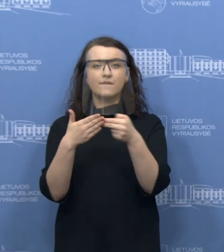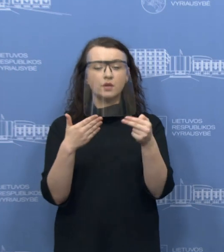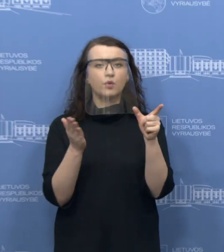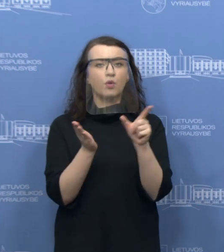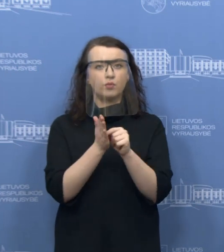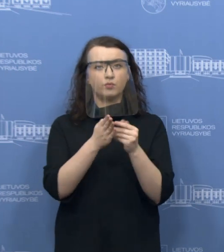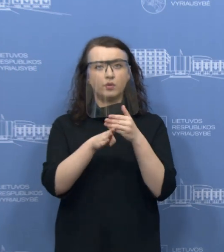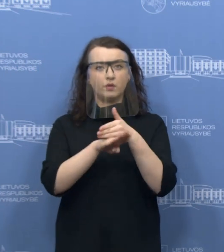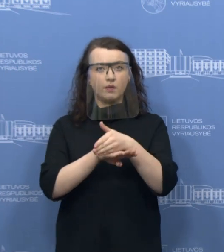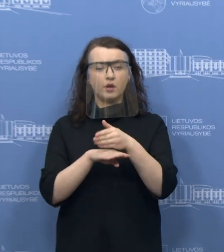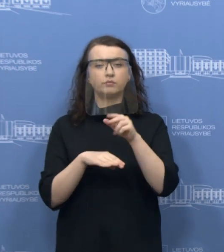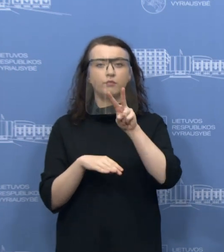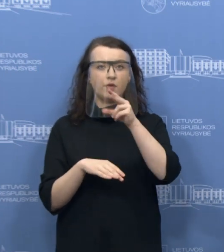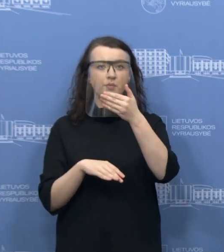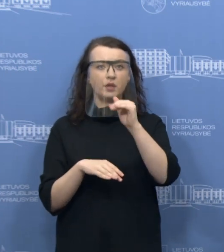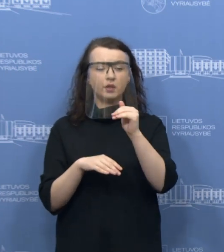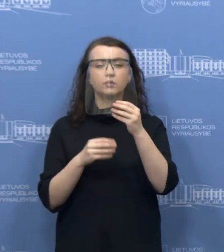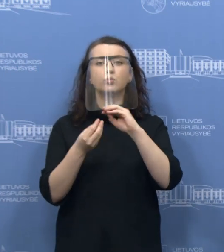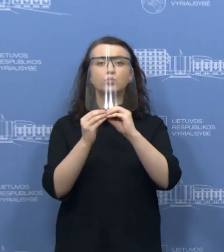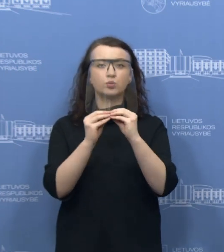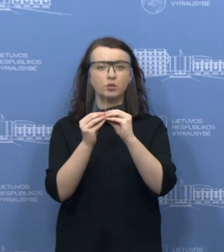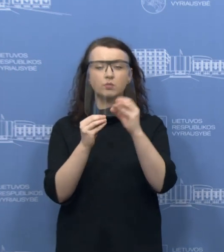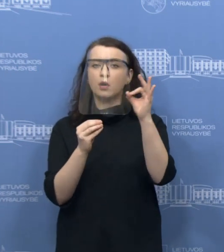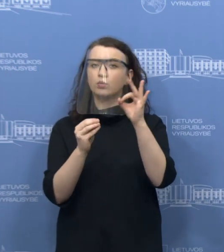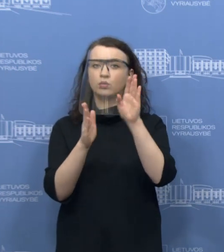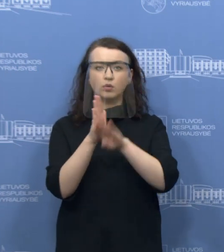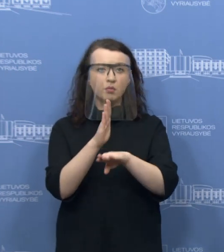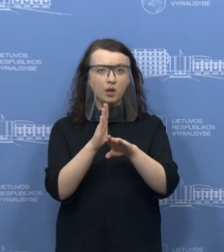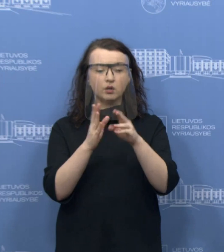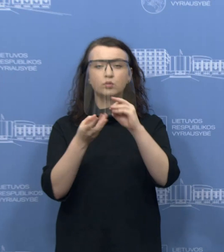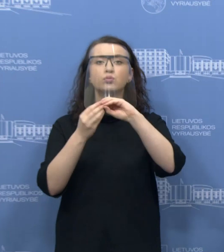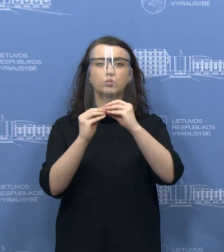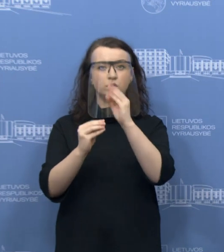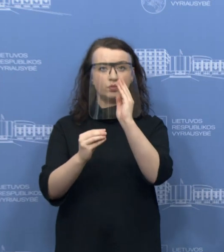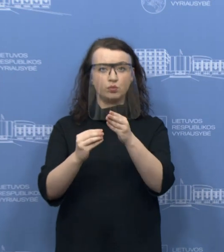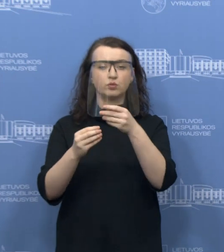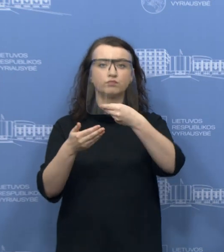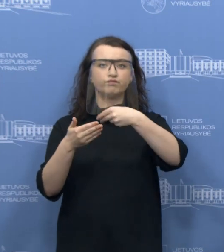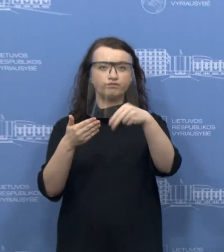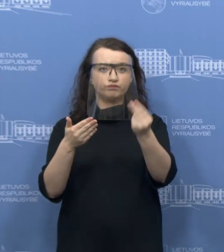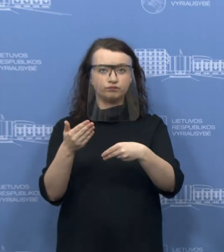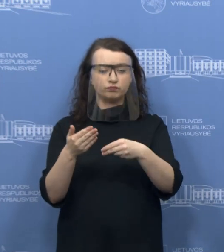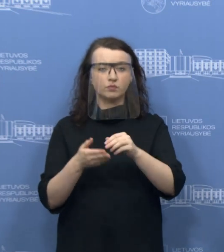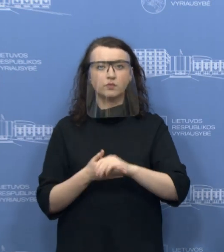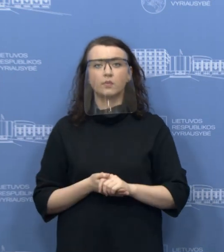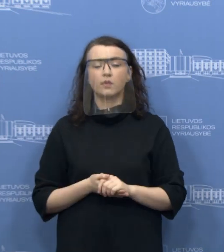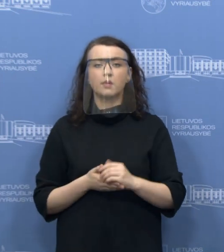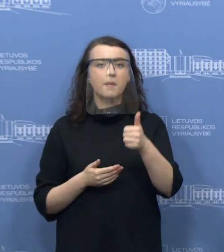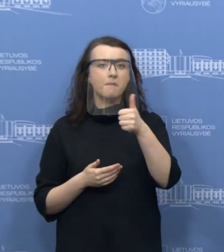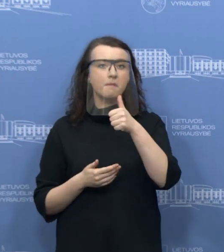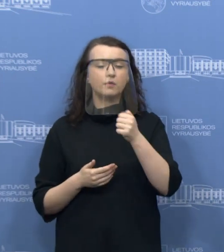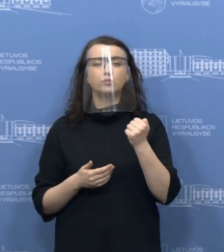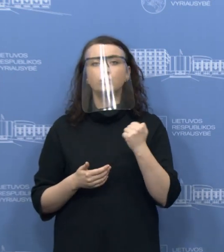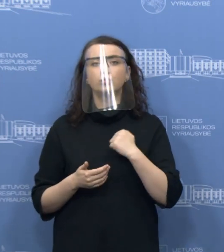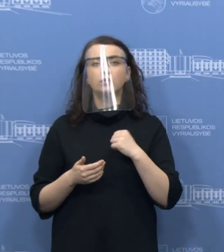kreiptis į mus ir sudaryti mokestinės paskolos sutartį be palūkanų. Tos įmonės, kurios turėjo mokestinės paskolos